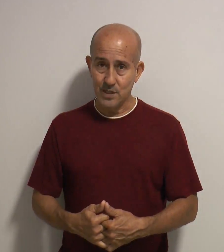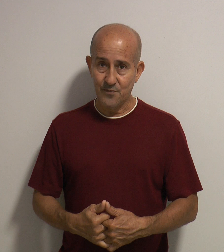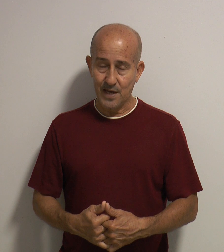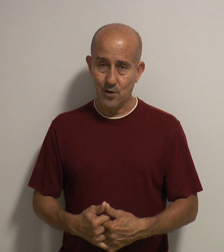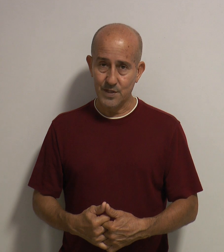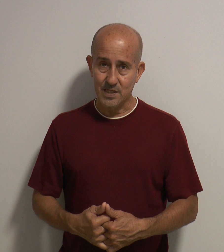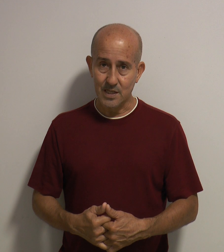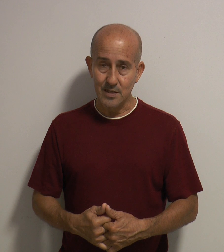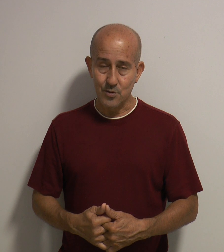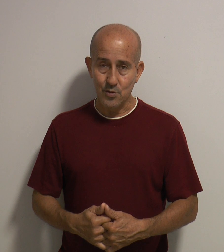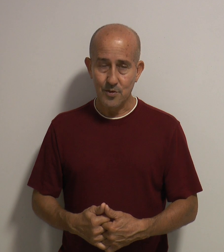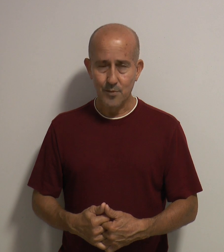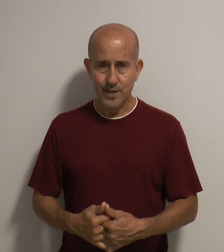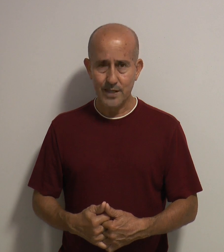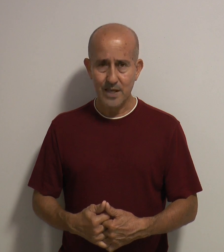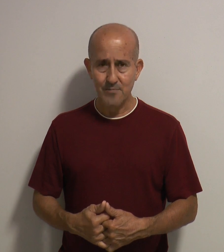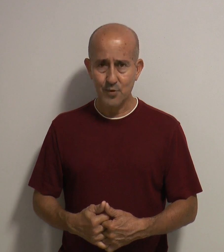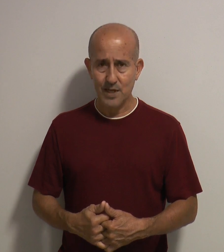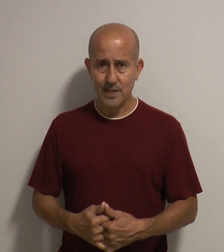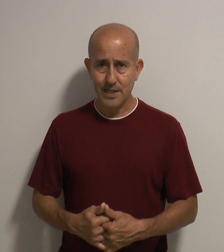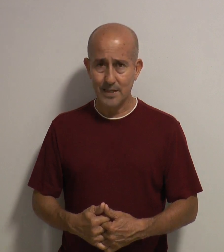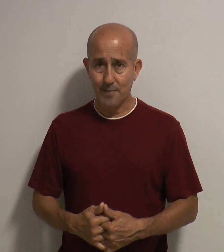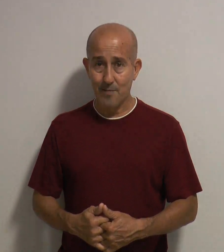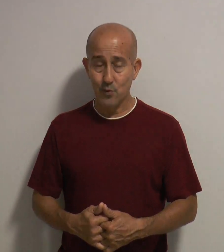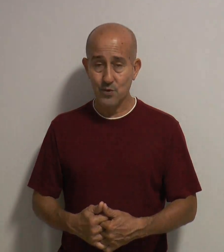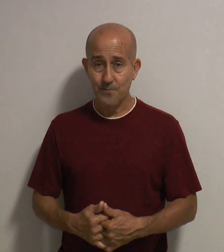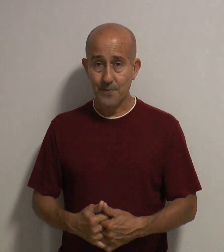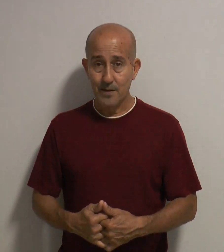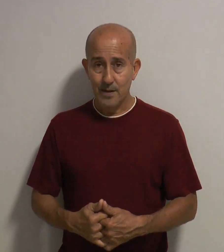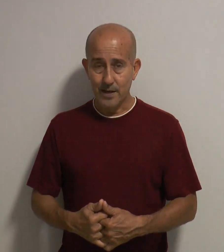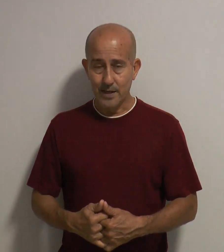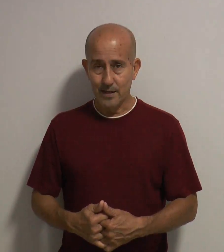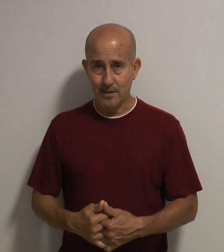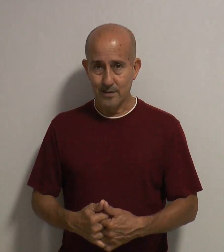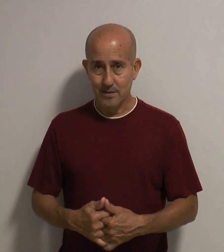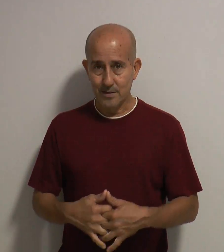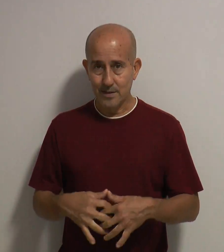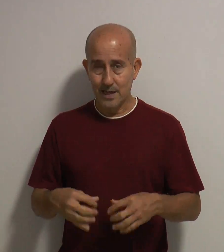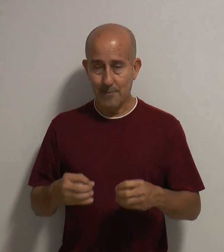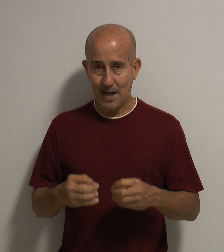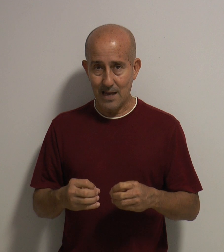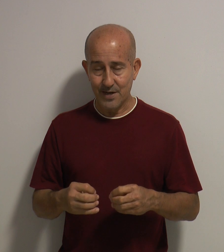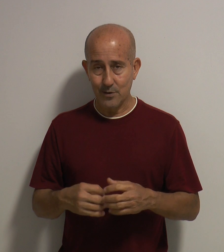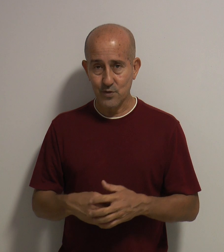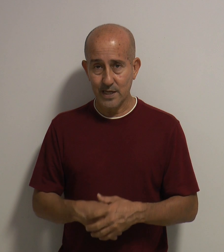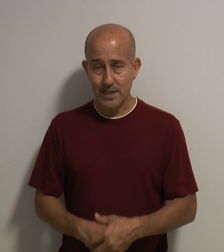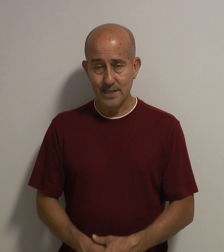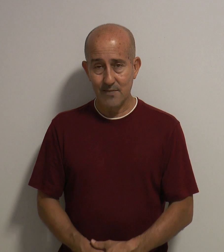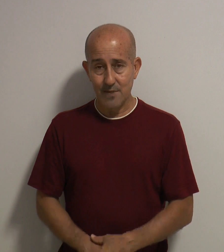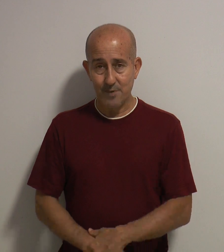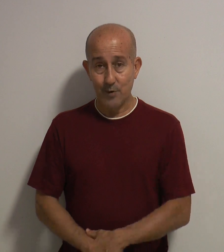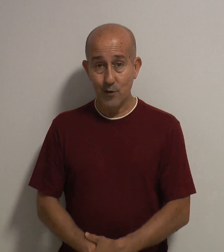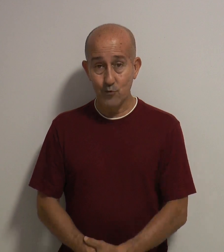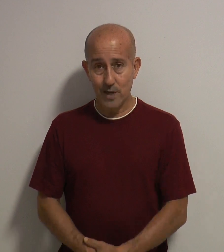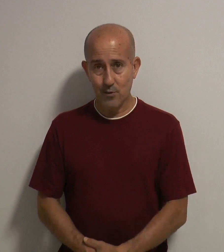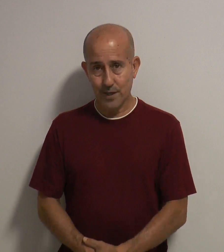significado distinto. Por ende, es importante que sepamos la palabra que usted quiere saber, pero en una oración.